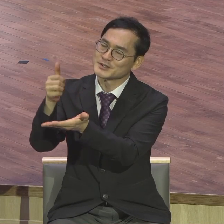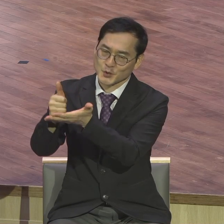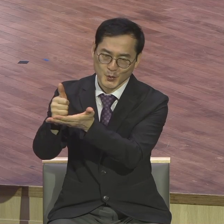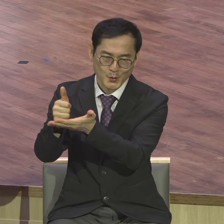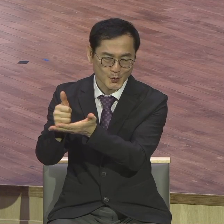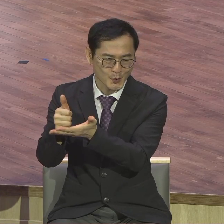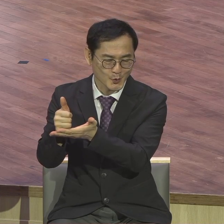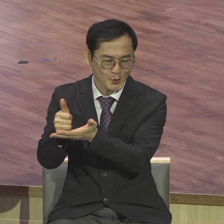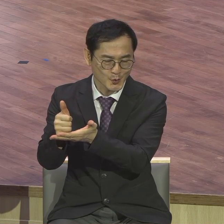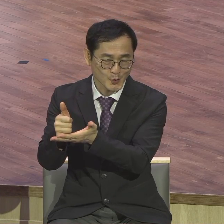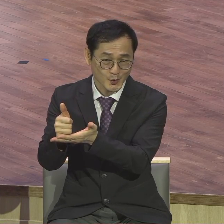그 예수 그리스도 잡으시기 바랍니다